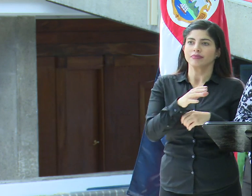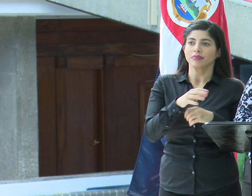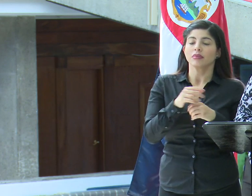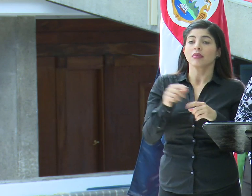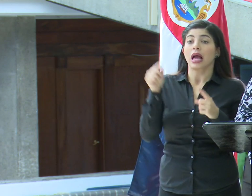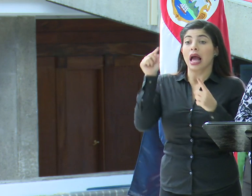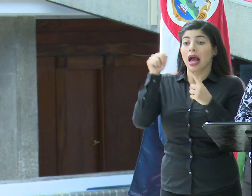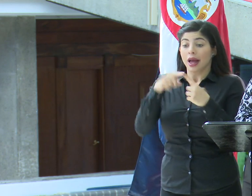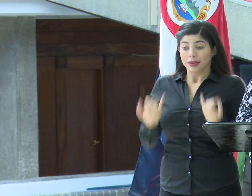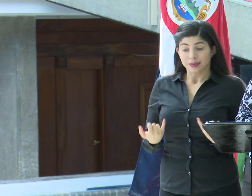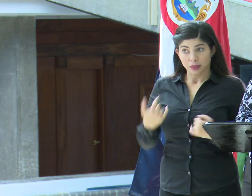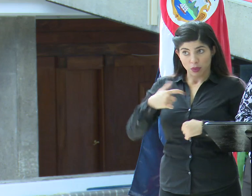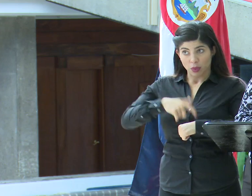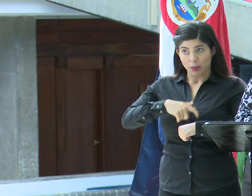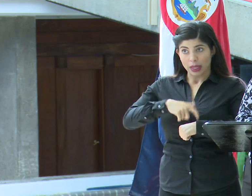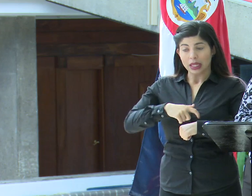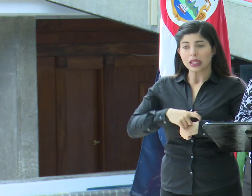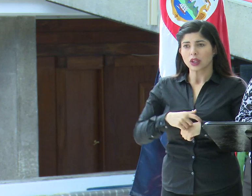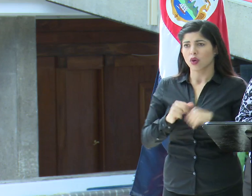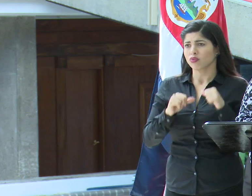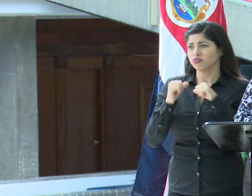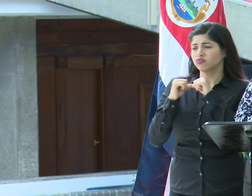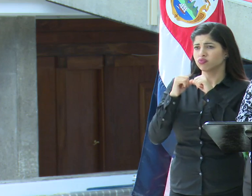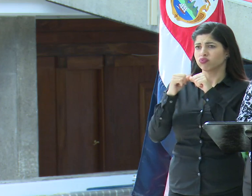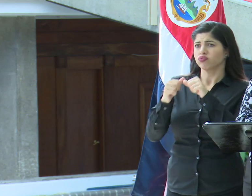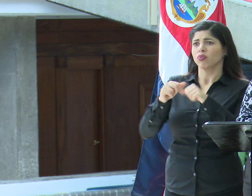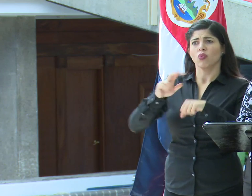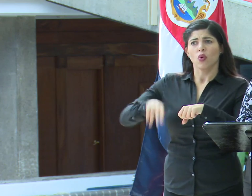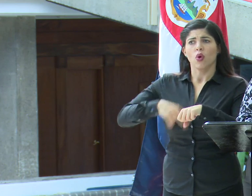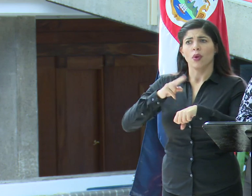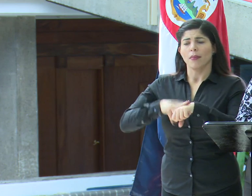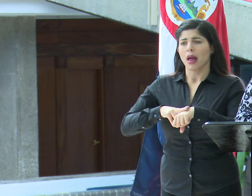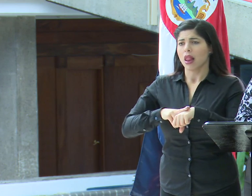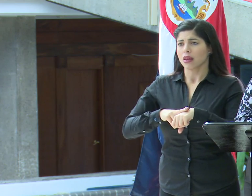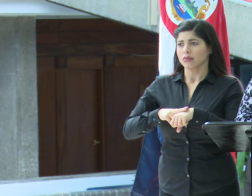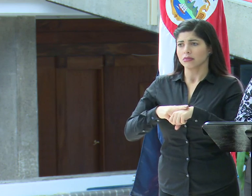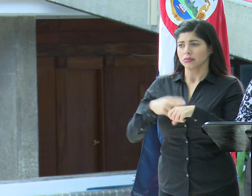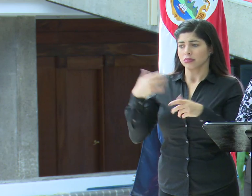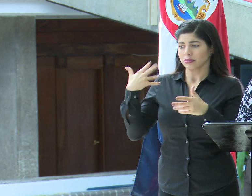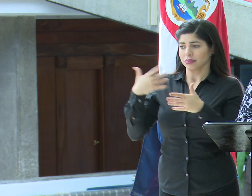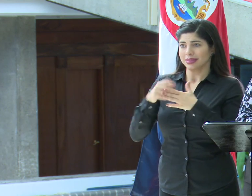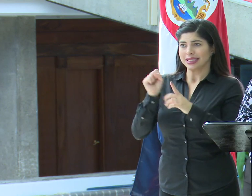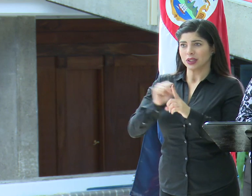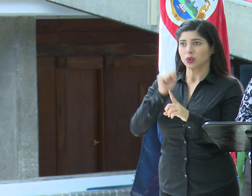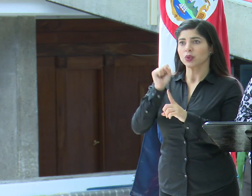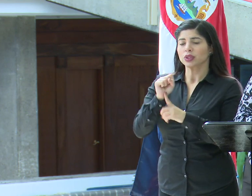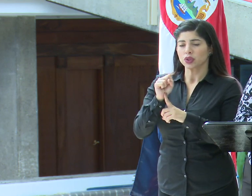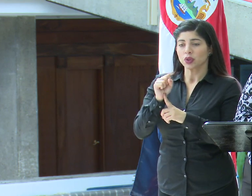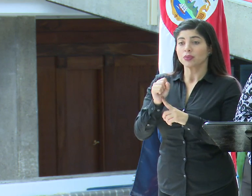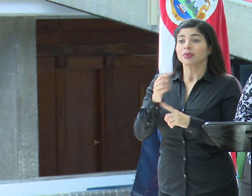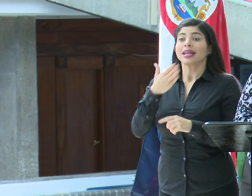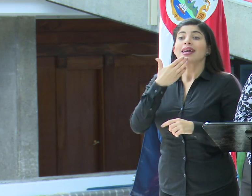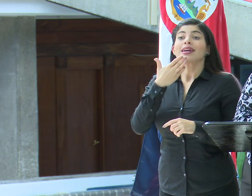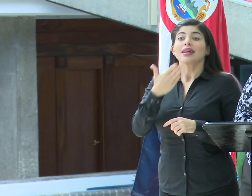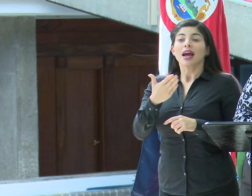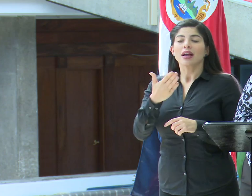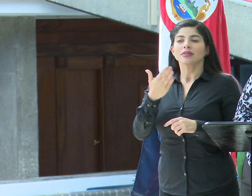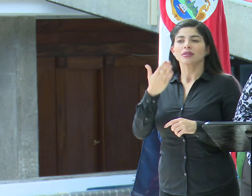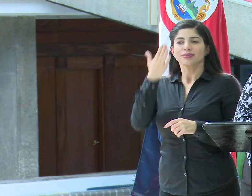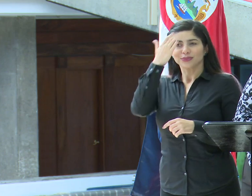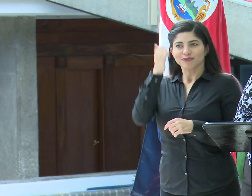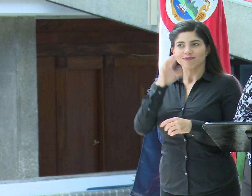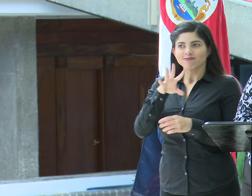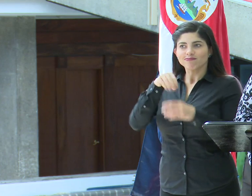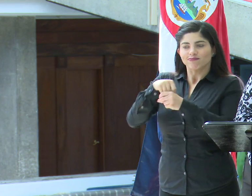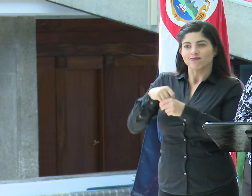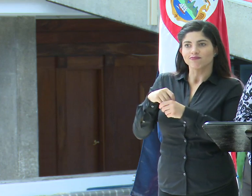Hasta el momento se ha mantenido normal durante esta situación y gracias a la intervención